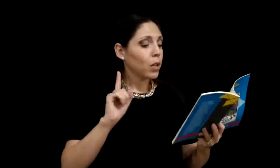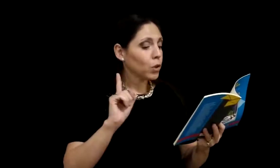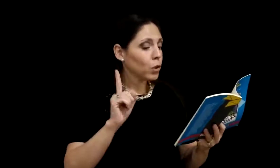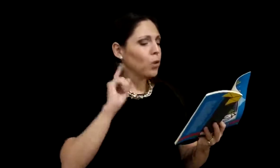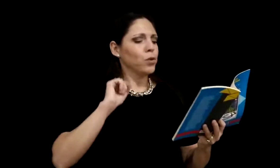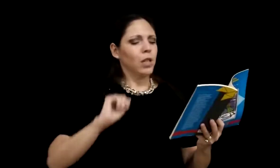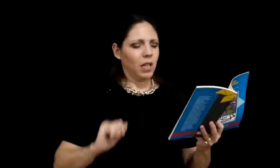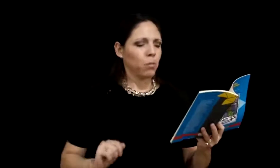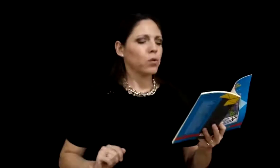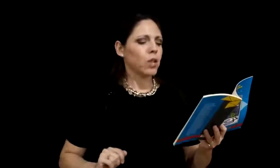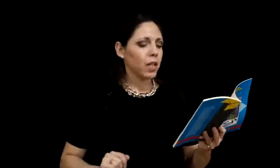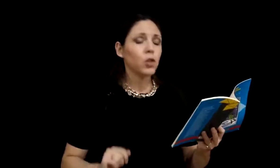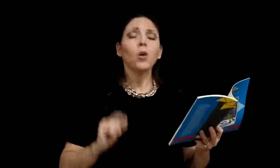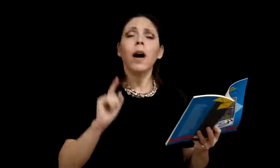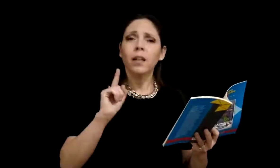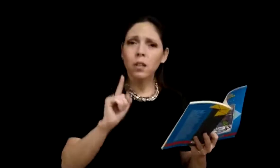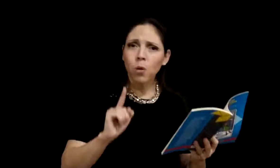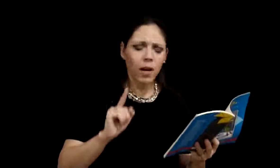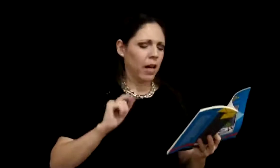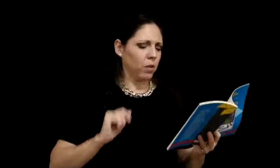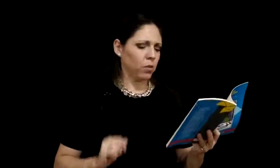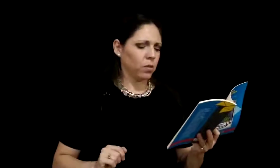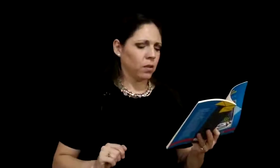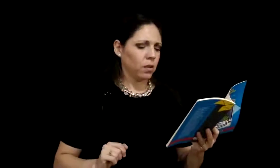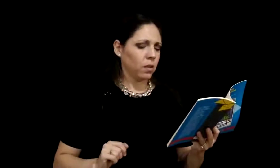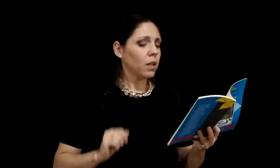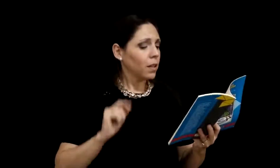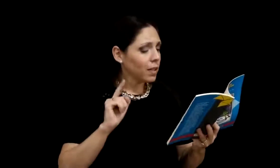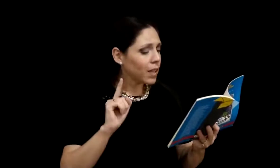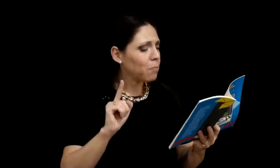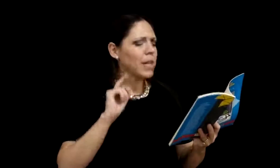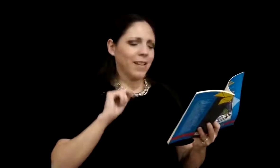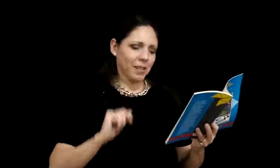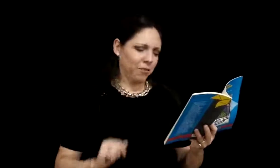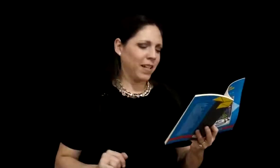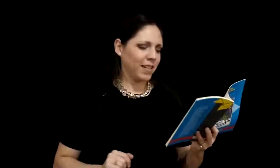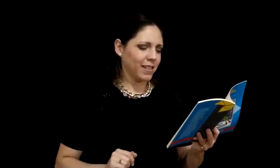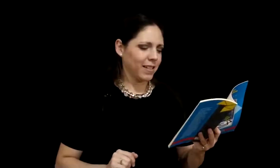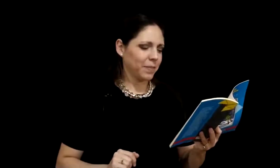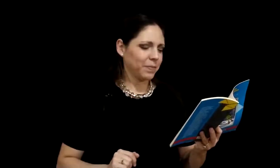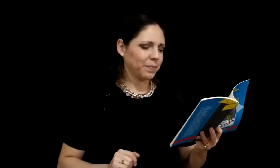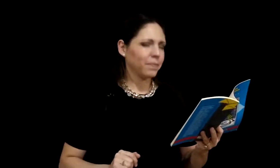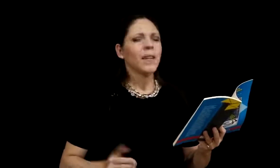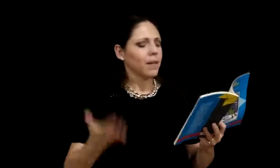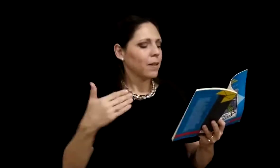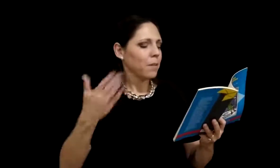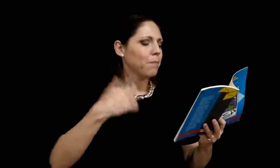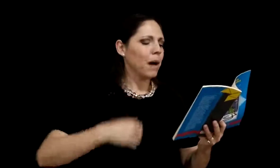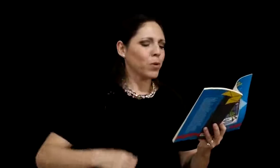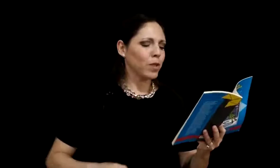Todos tenemos derecho a equivocarnos y también a ser felices. Vamos,